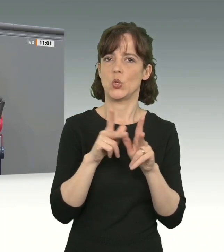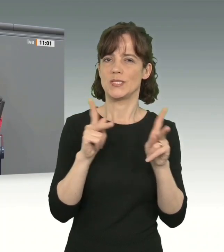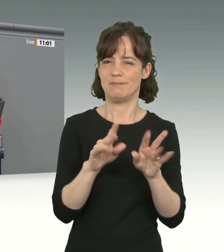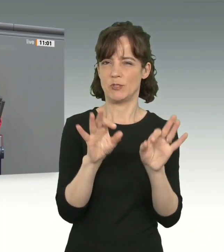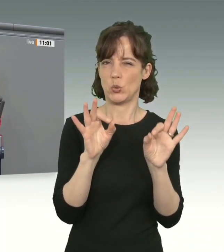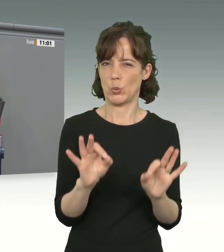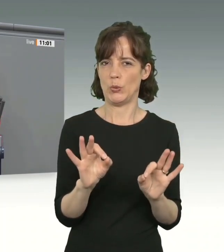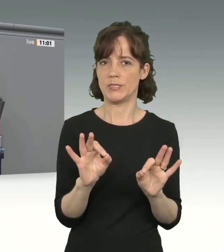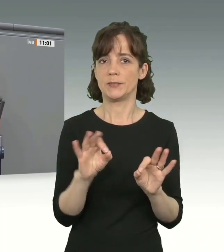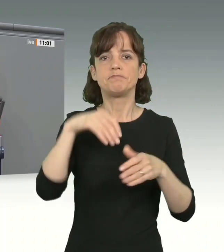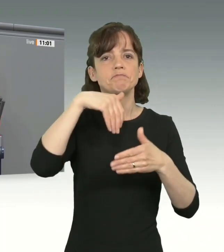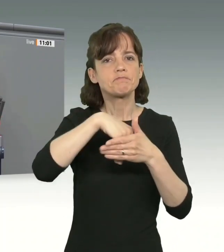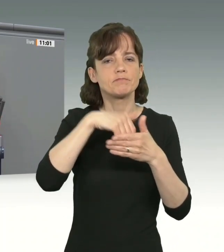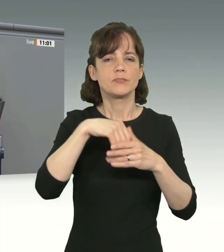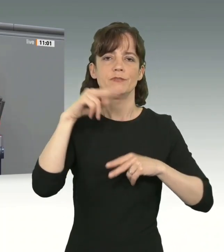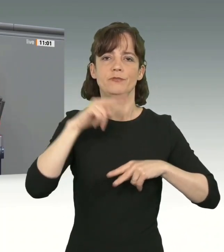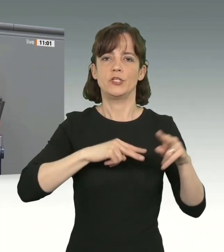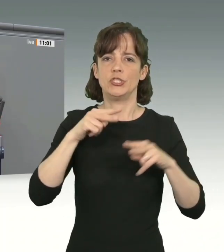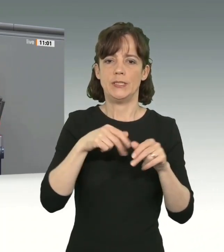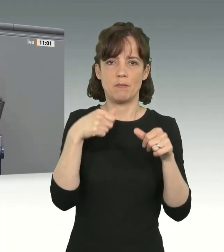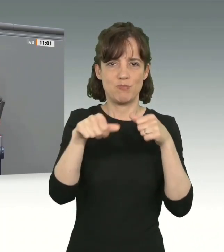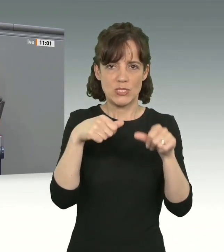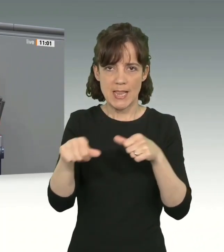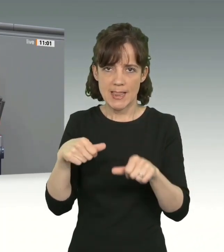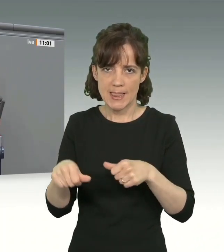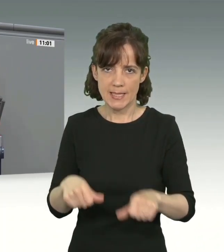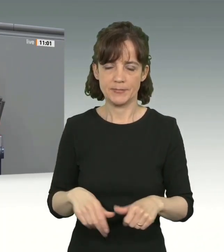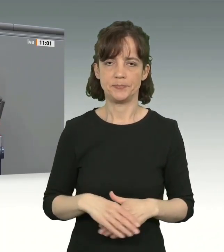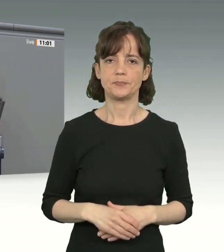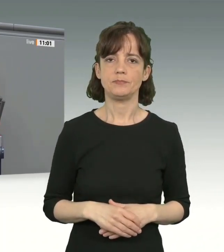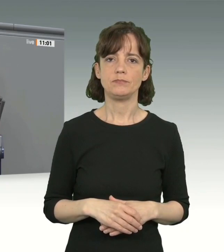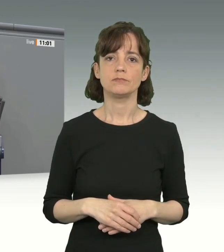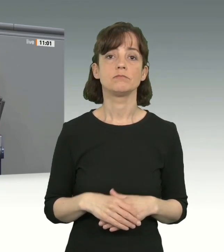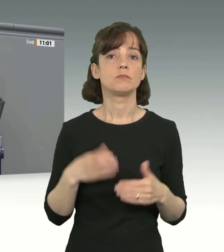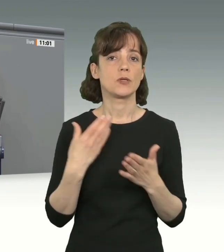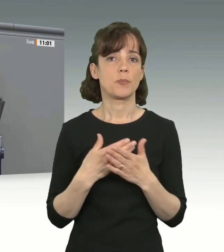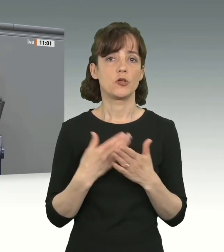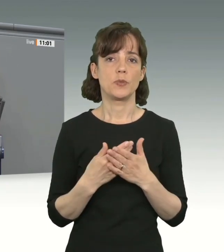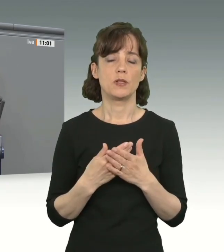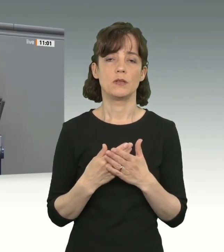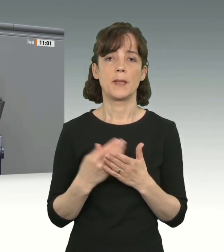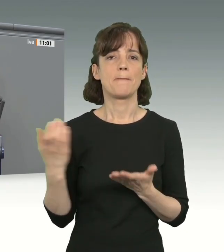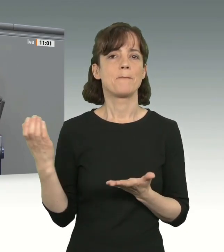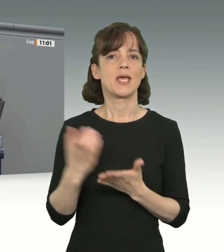Dieses besteht aus verschiedenen vielen Puzzleteilen. So bekämpfen wir die irreguläre Migration, während wir